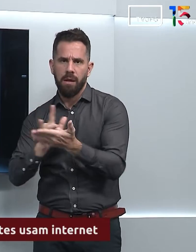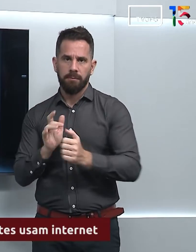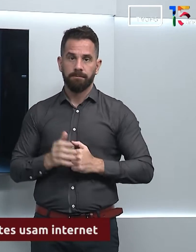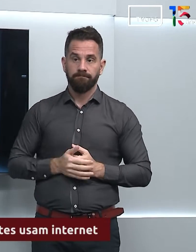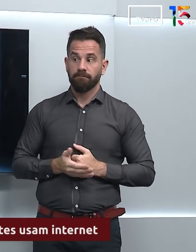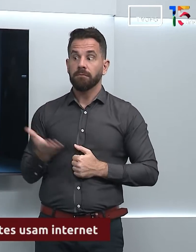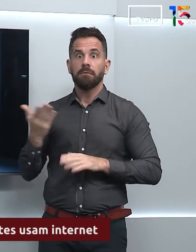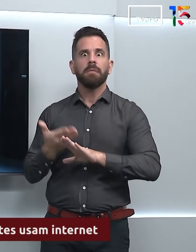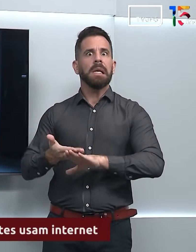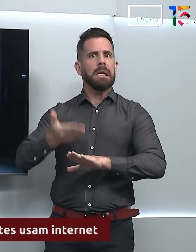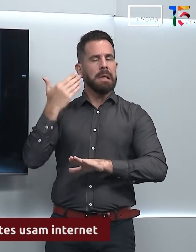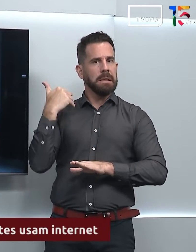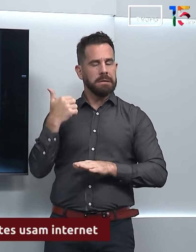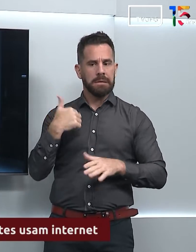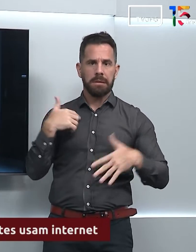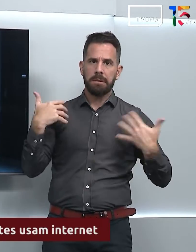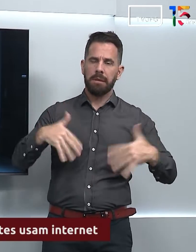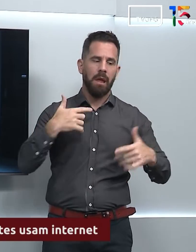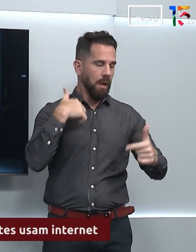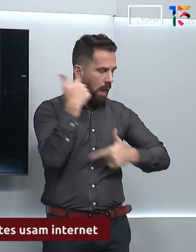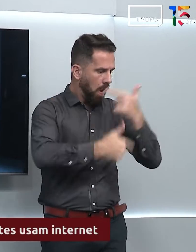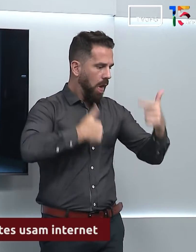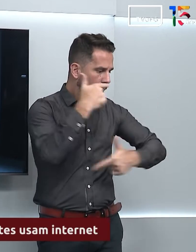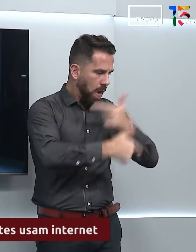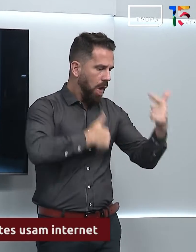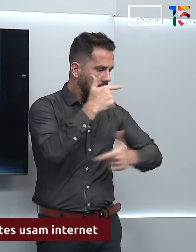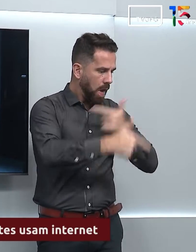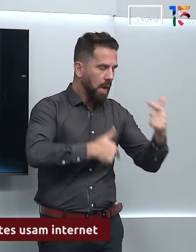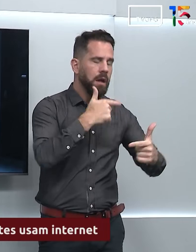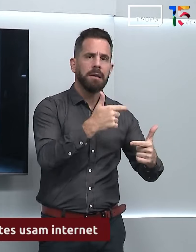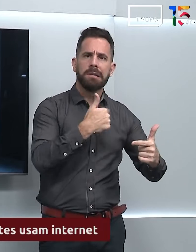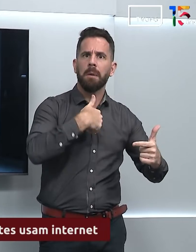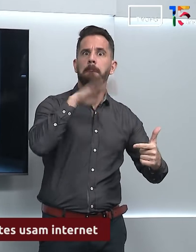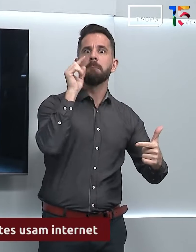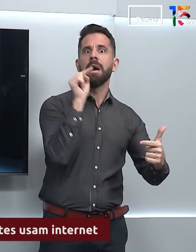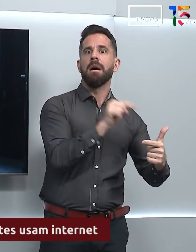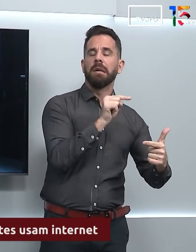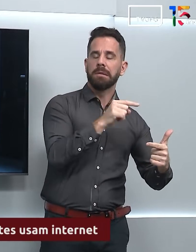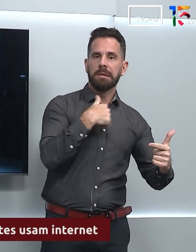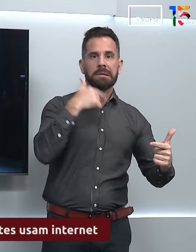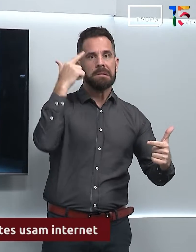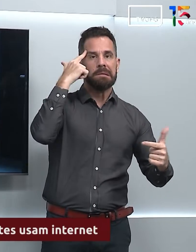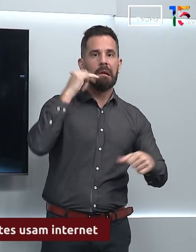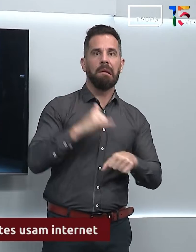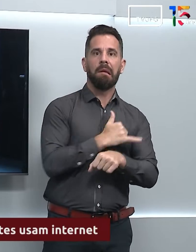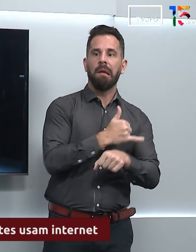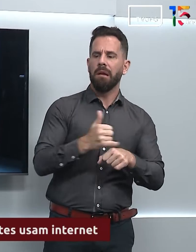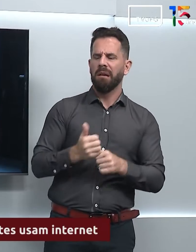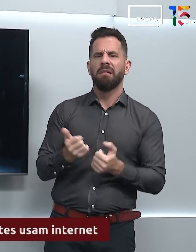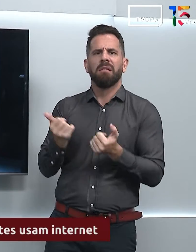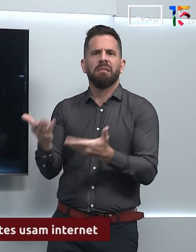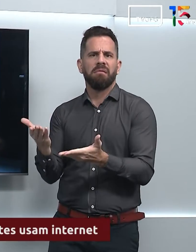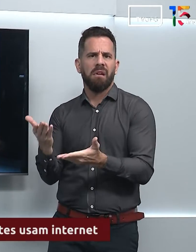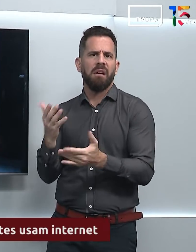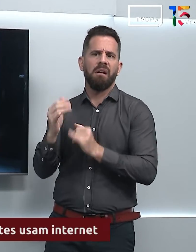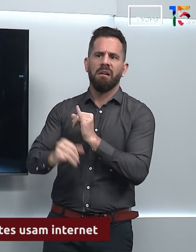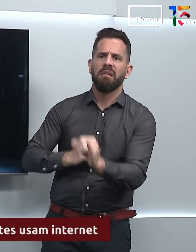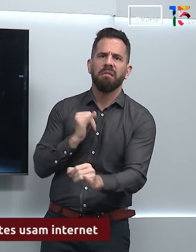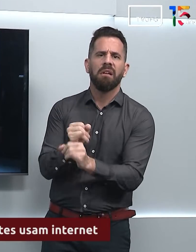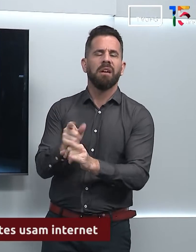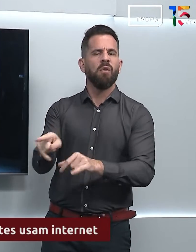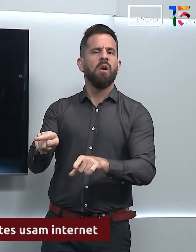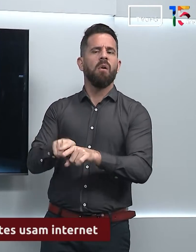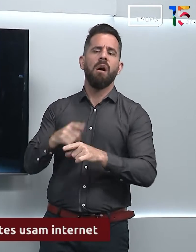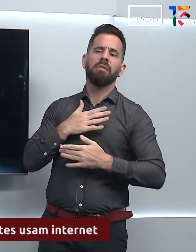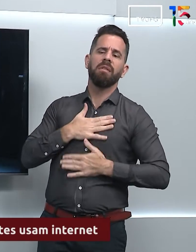muitas questões do trabalho. Aí eu precisava focar e foi um meio que eu achei de colocar elas mais tranquilas, né?